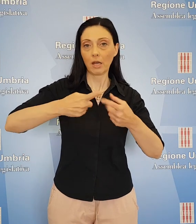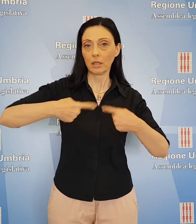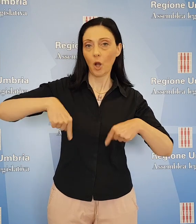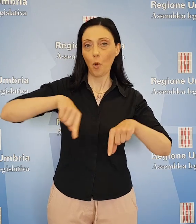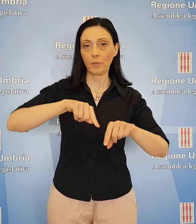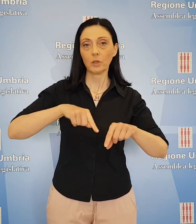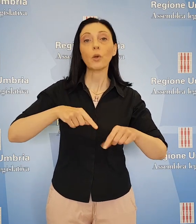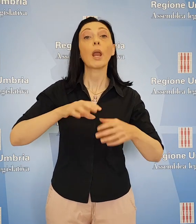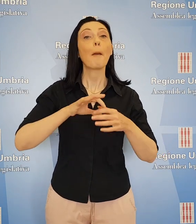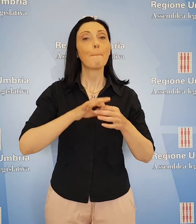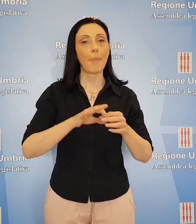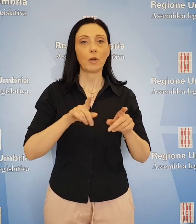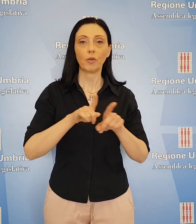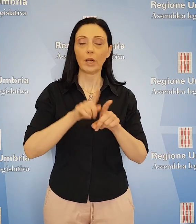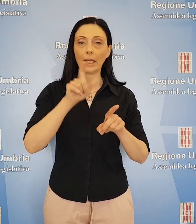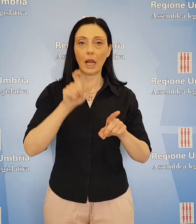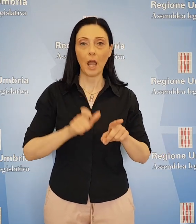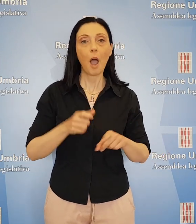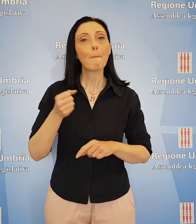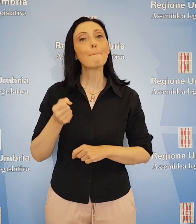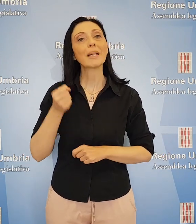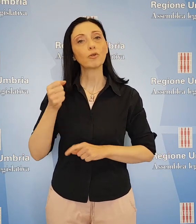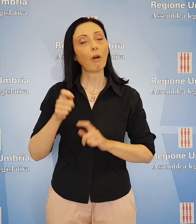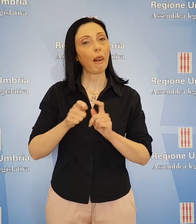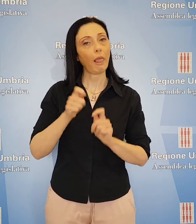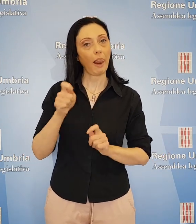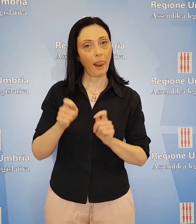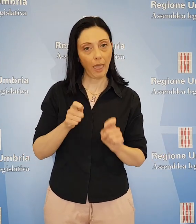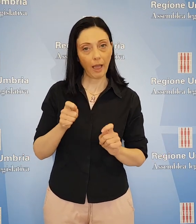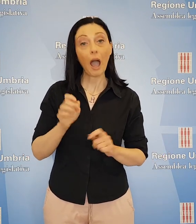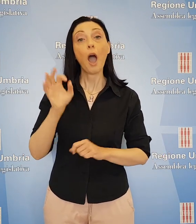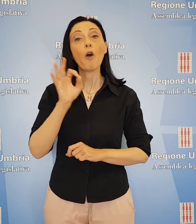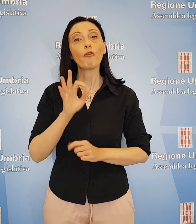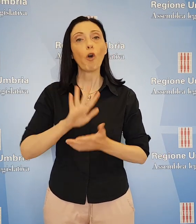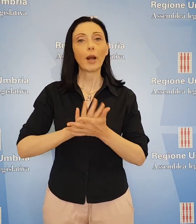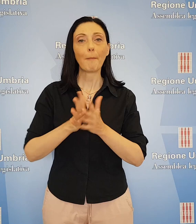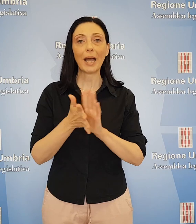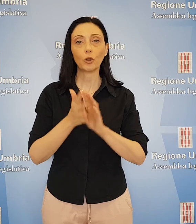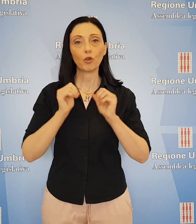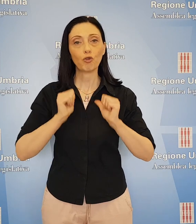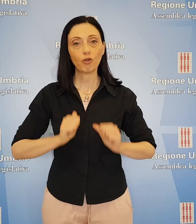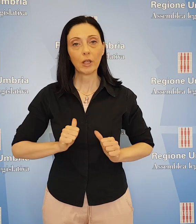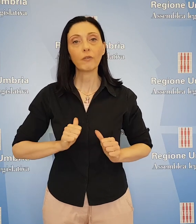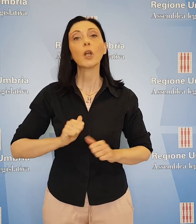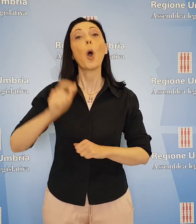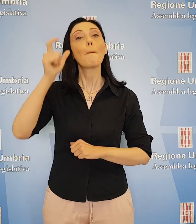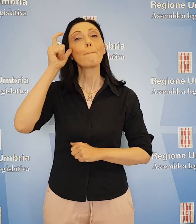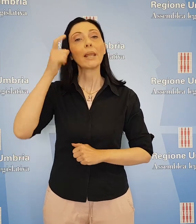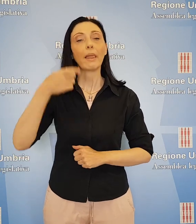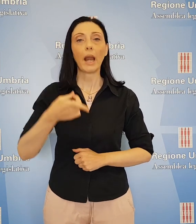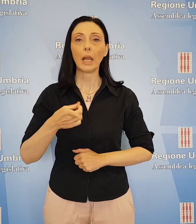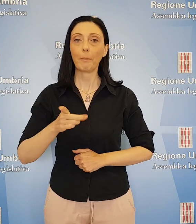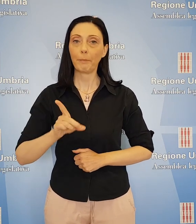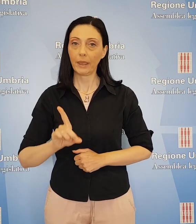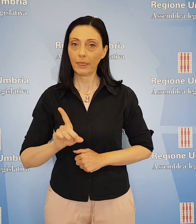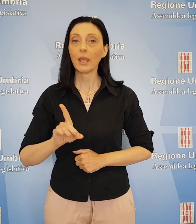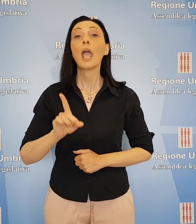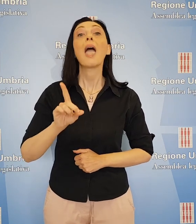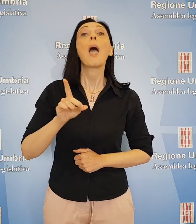Eleonora Pace, Fratelli d'Italia, Stefano Pastorelli della Lega, Andrea Fora, Patto Civico, Michele Bettarelli, Partito Democratico, Francesca